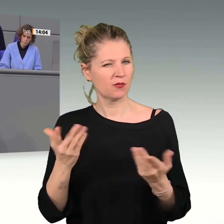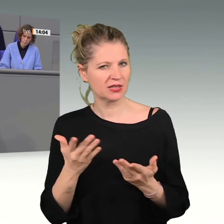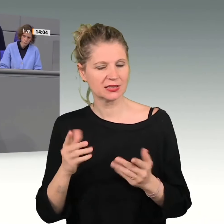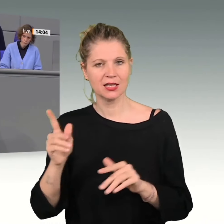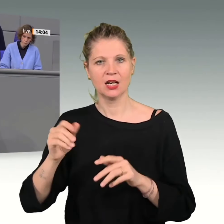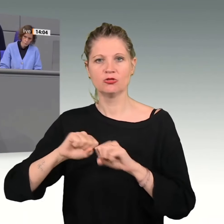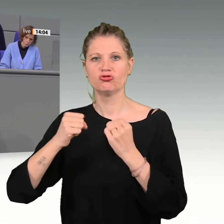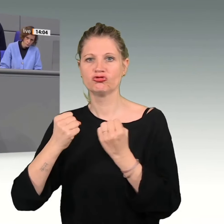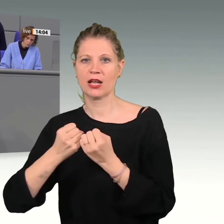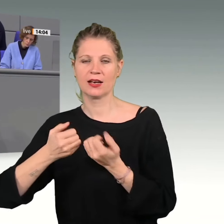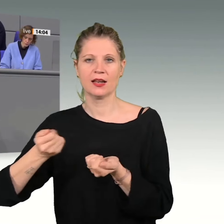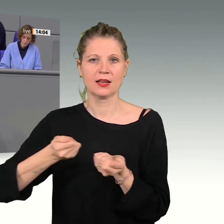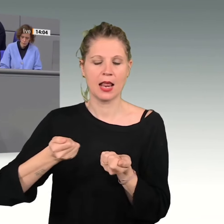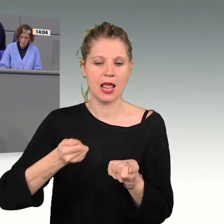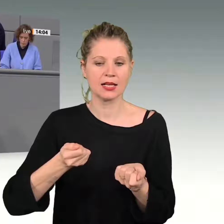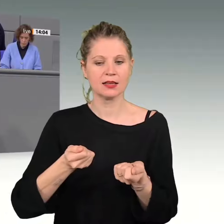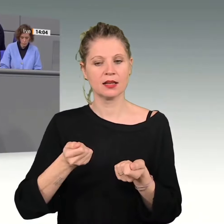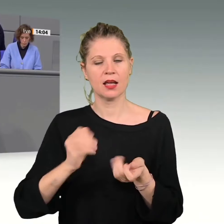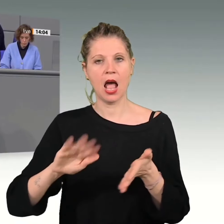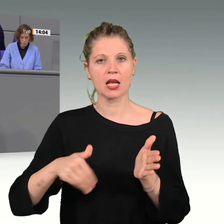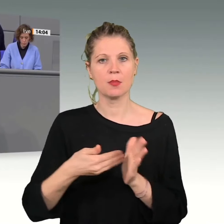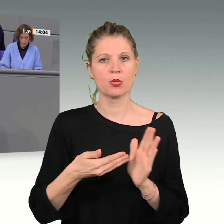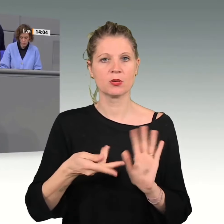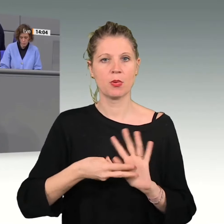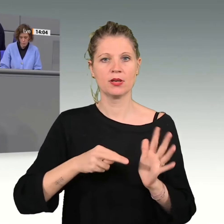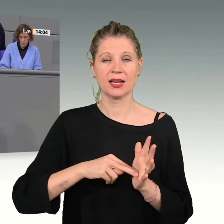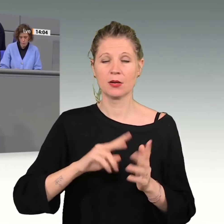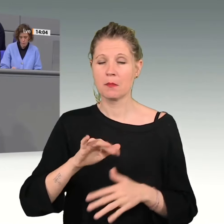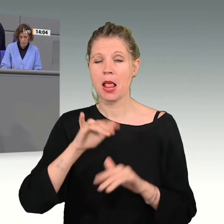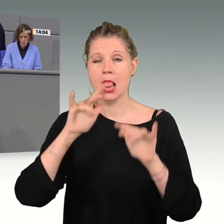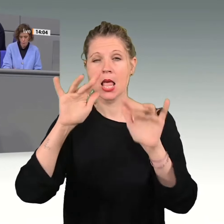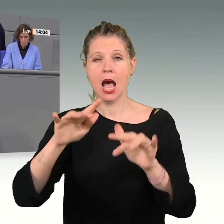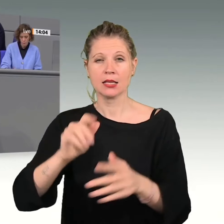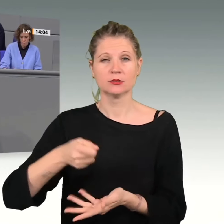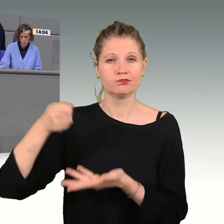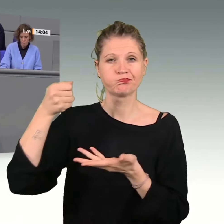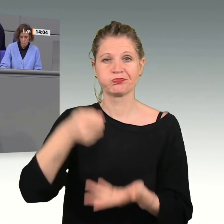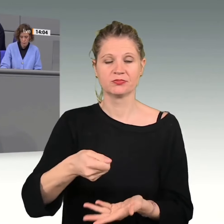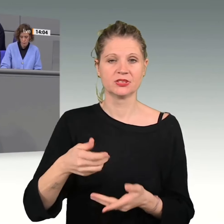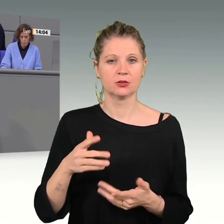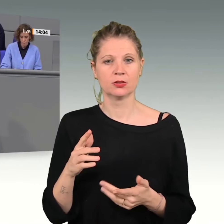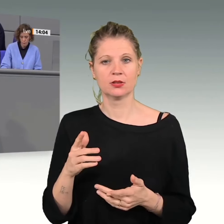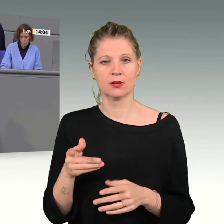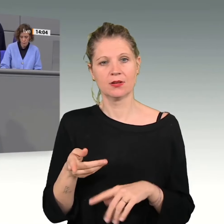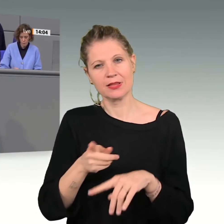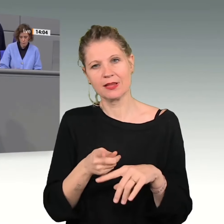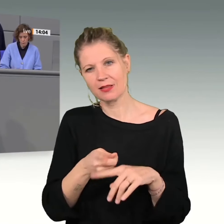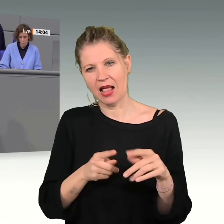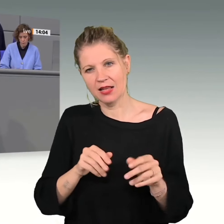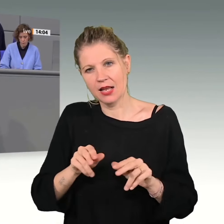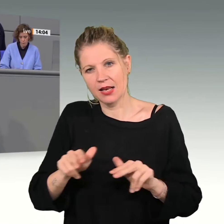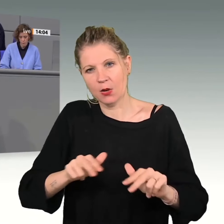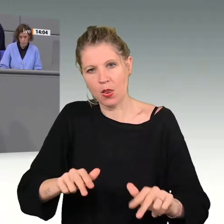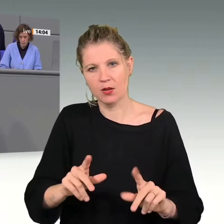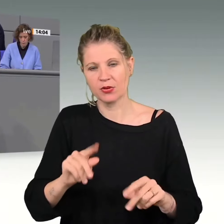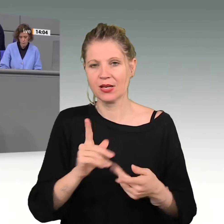Angebotspolitik mit Milliarden Subventionen und Detailregulierungen, also eine Politik, in der es nicht darum geht, die